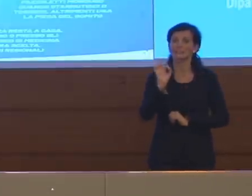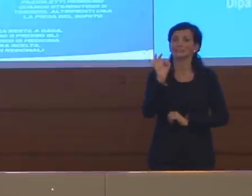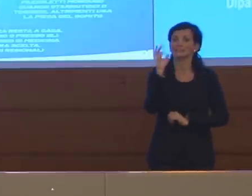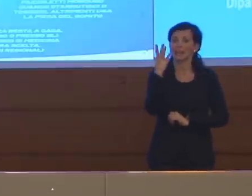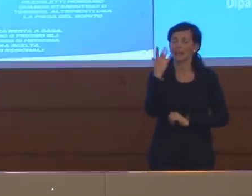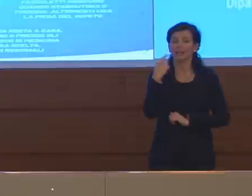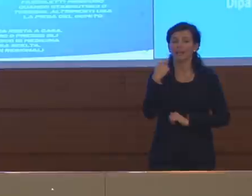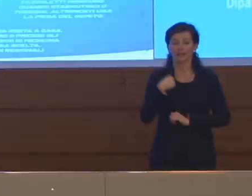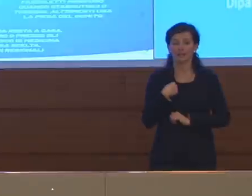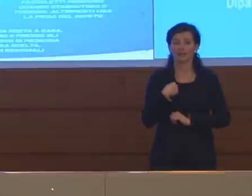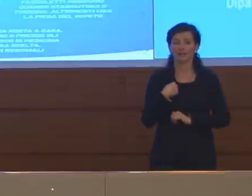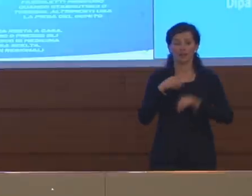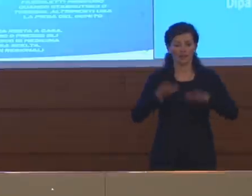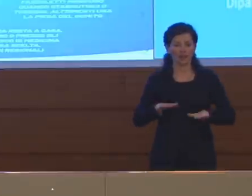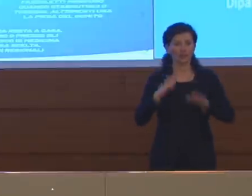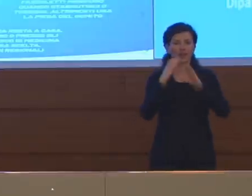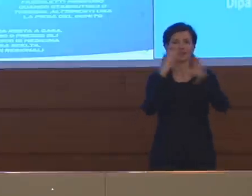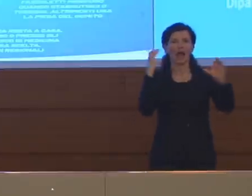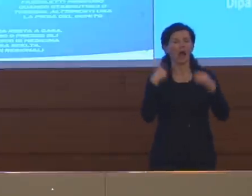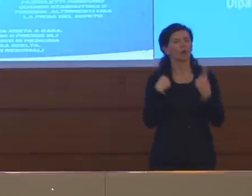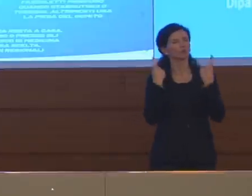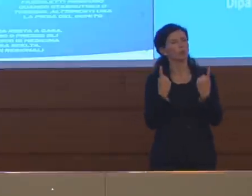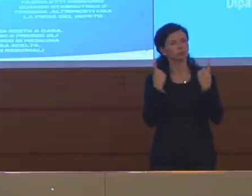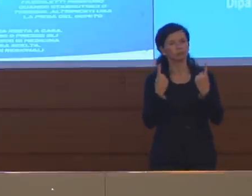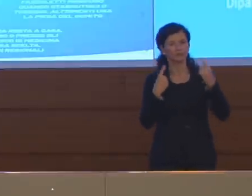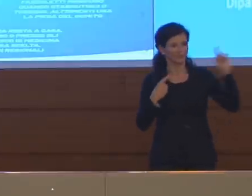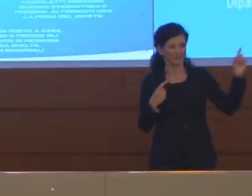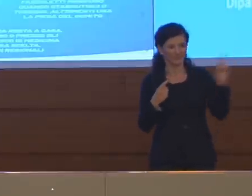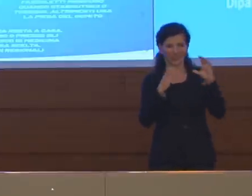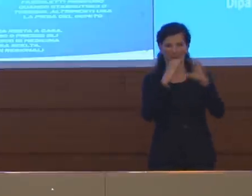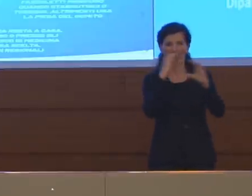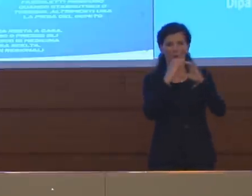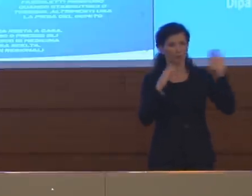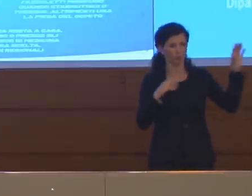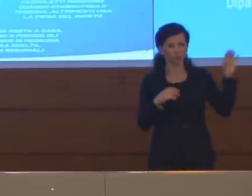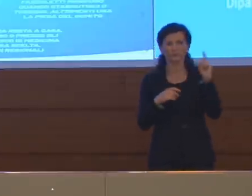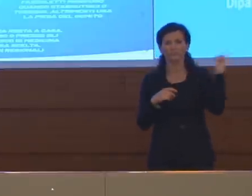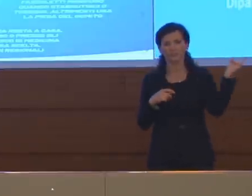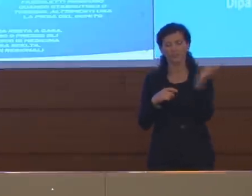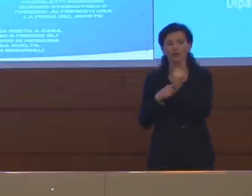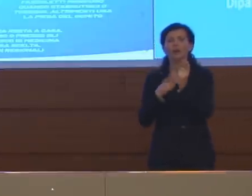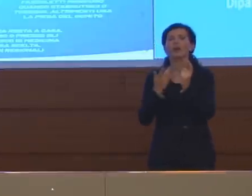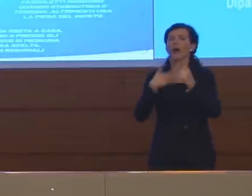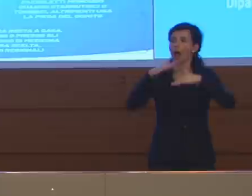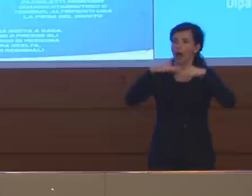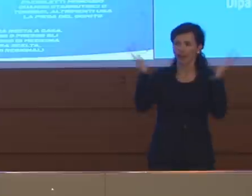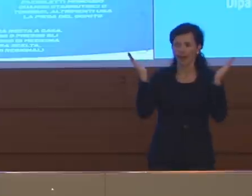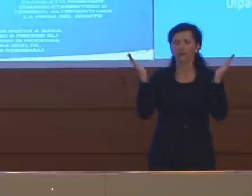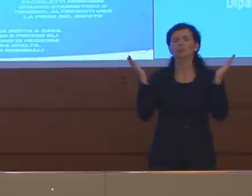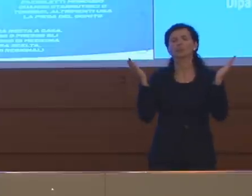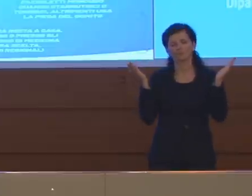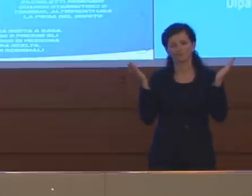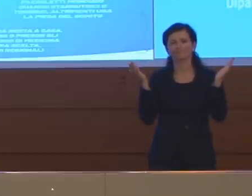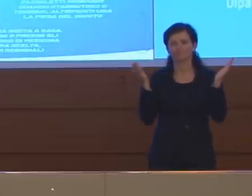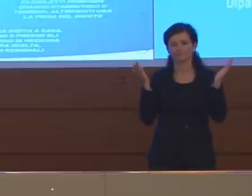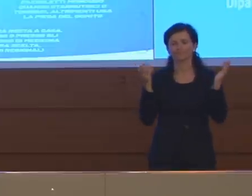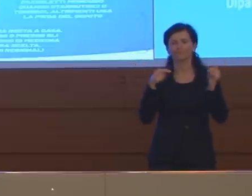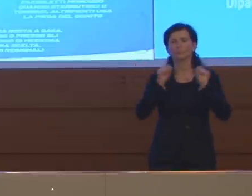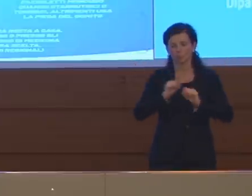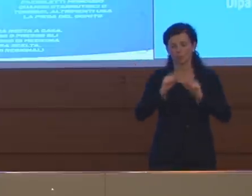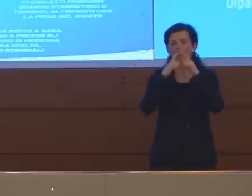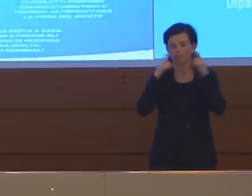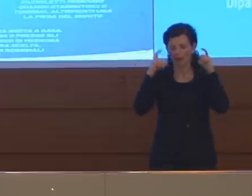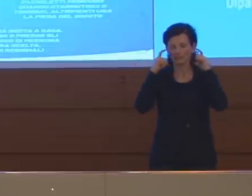alla fermata dell'autobus e per quanto ci distanziamo anche all'aperto può essere per esempio utile mantenere questa